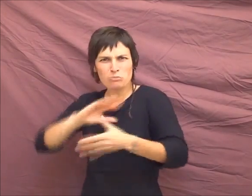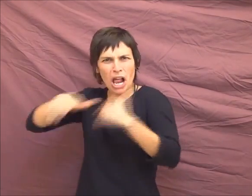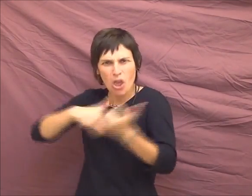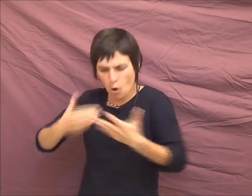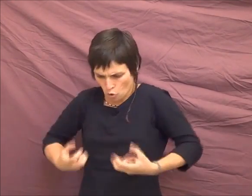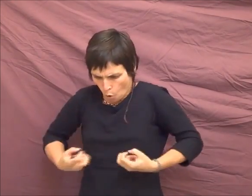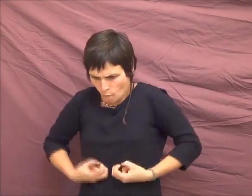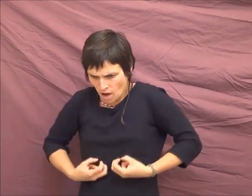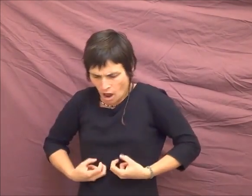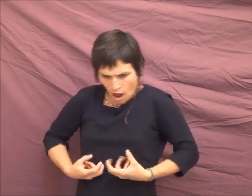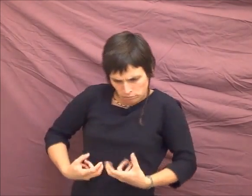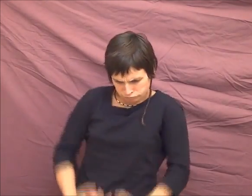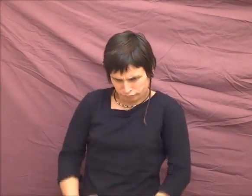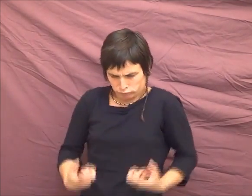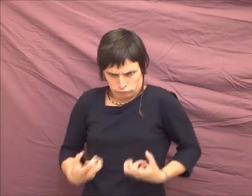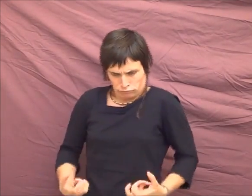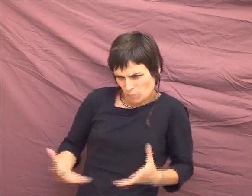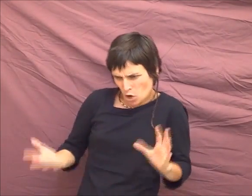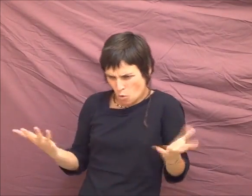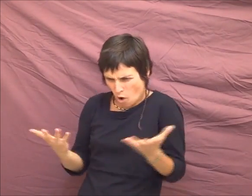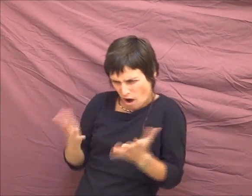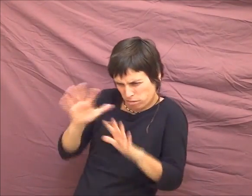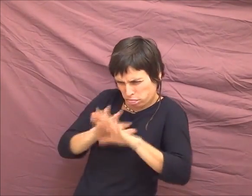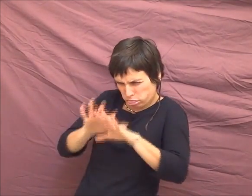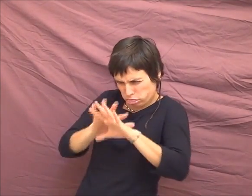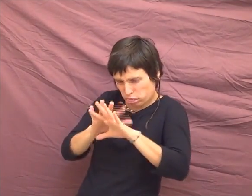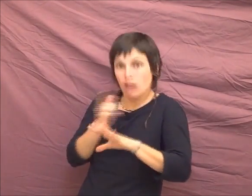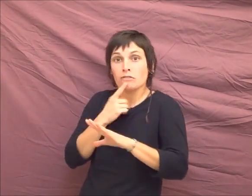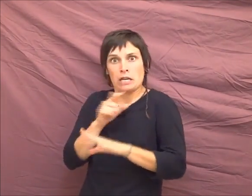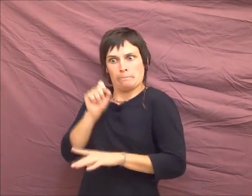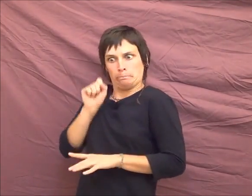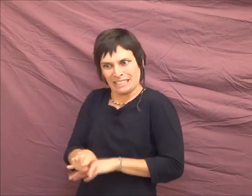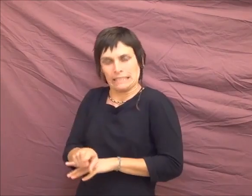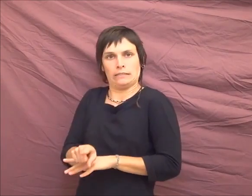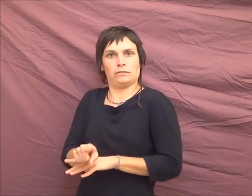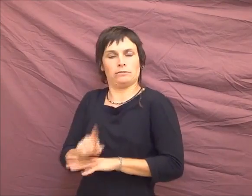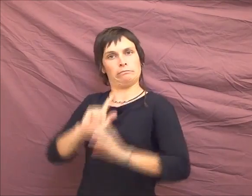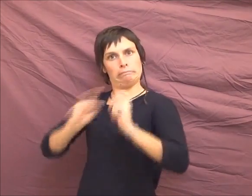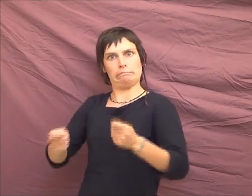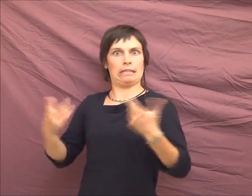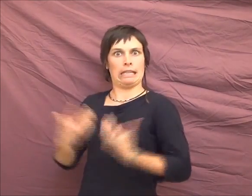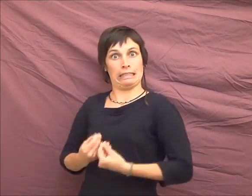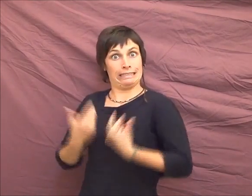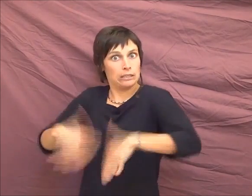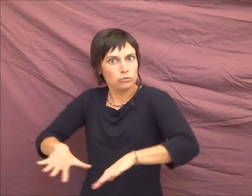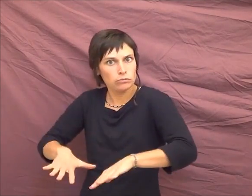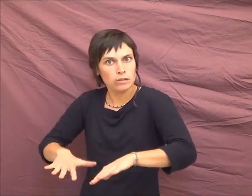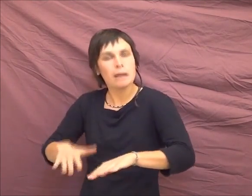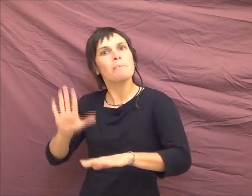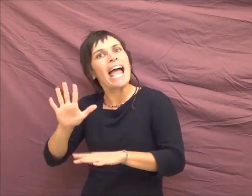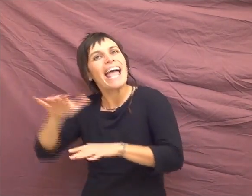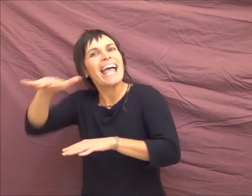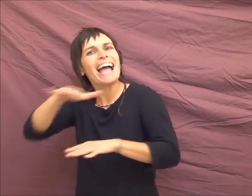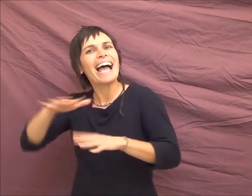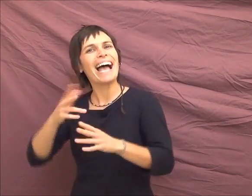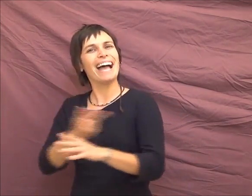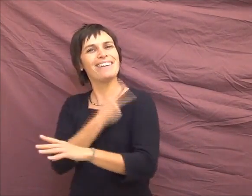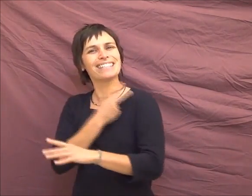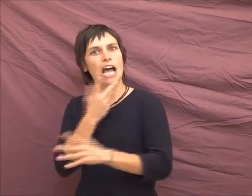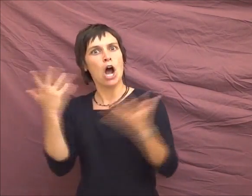super rare, on va prendre juste cet exemple-là. Mais à un moment donné, ils ont besoin de fric, ces gens-là. Ils ont besoin de les vendre, leurs putains d'implants cochléaires